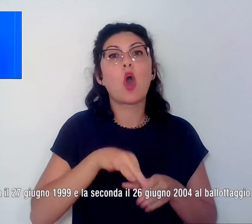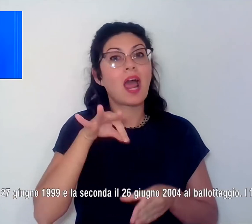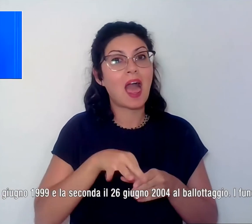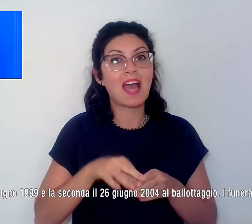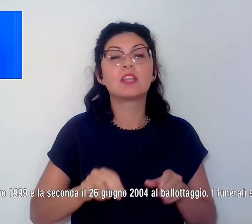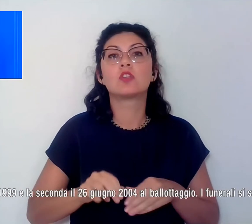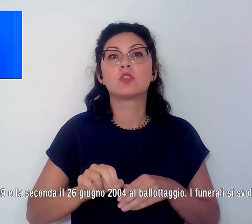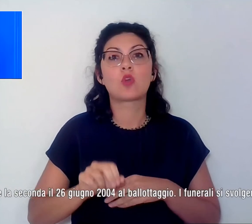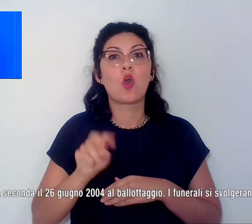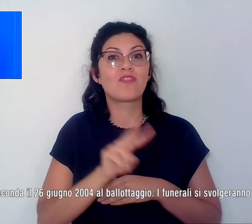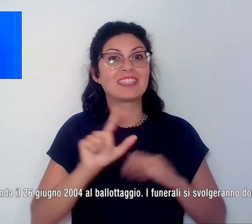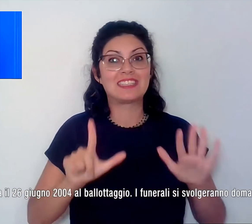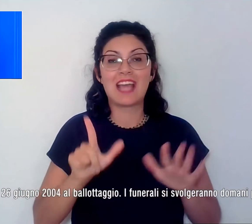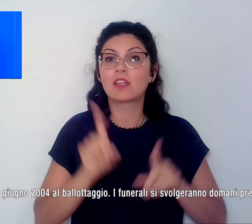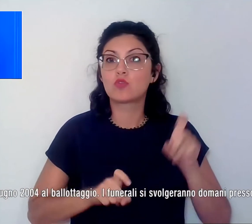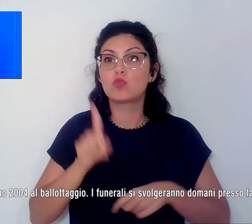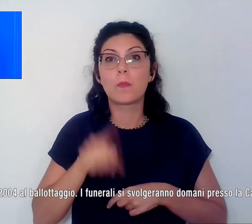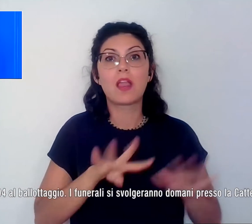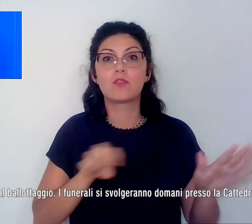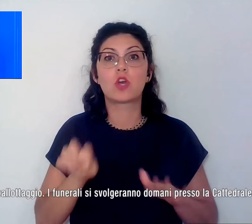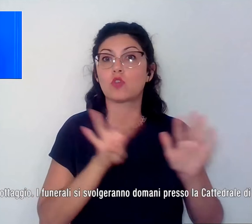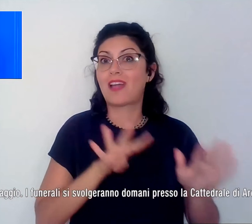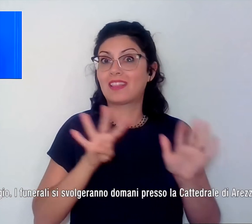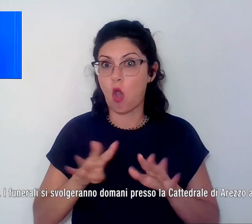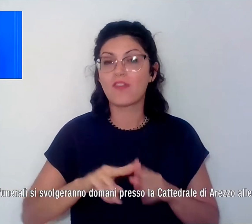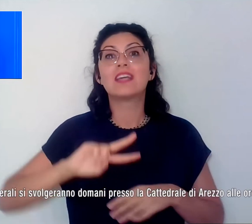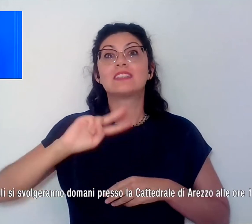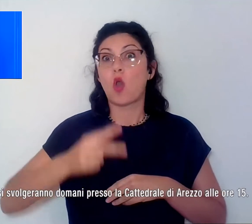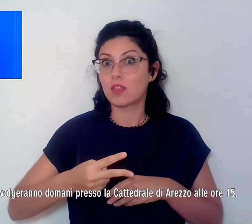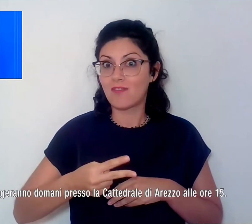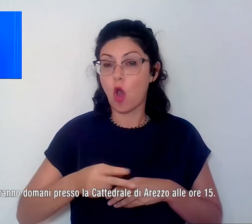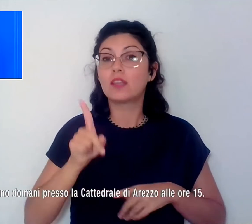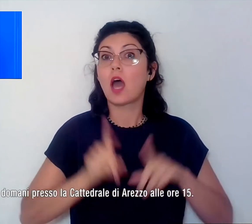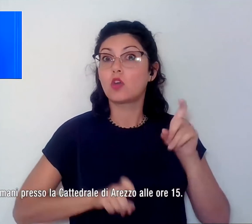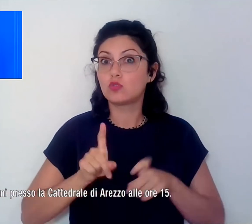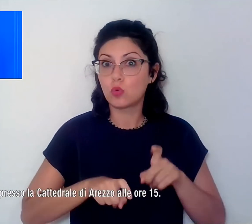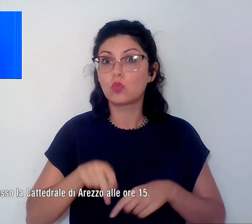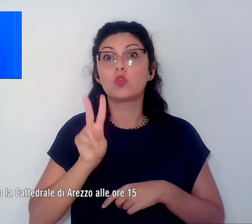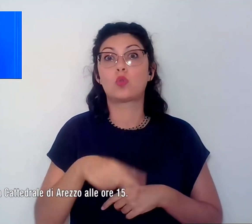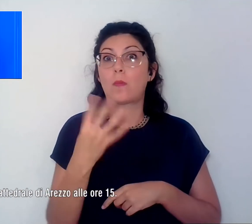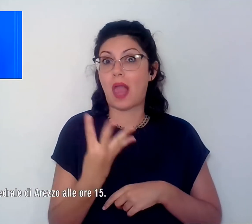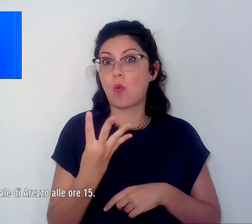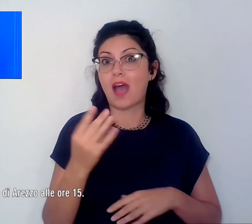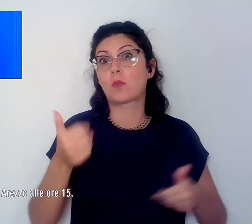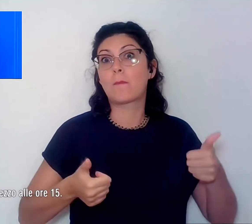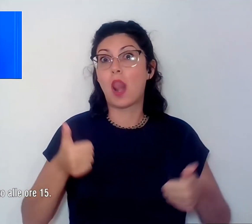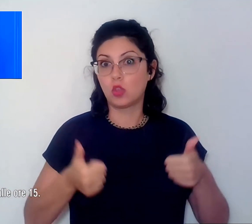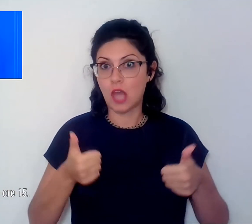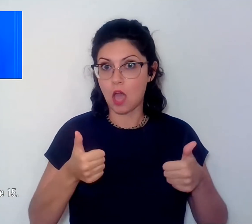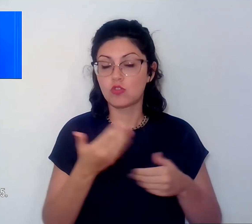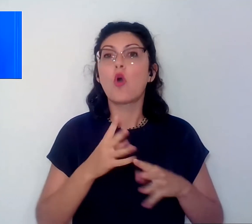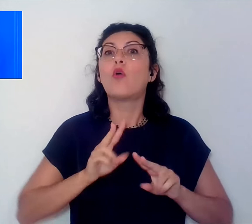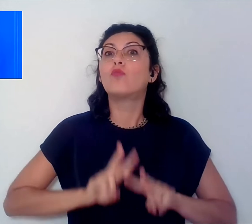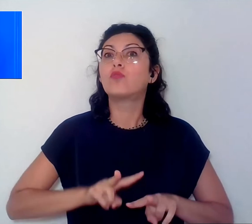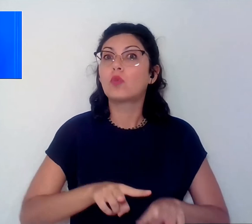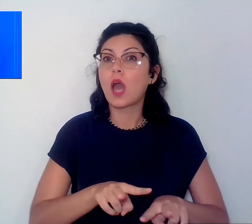1999 e la seconda volta nel giugno del 2004 al ballottaggio. I funerali si svolgeranno